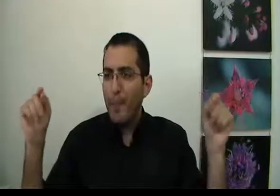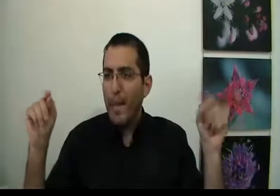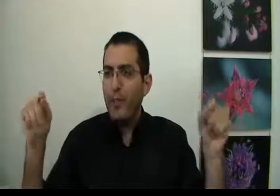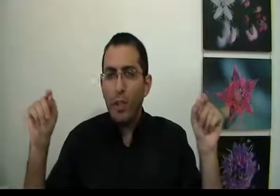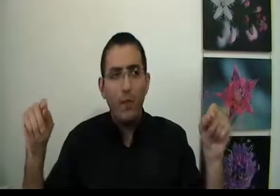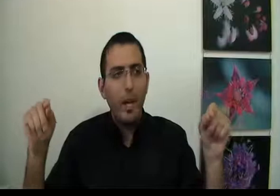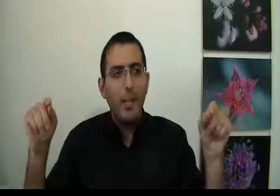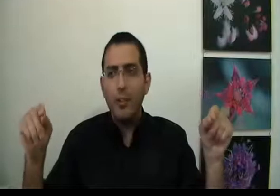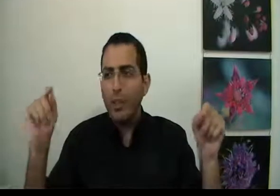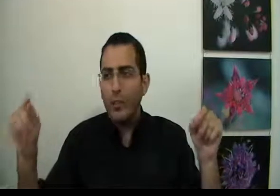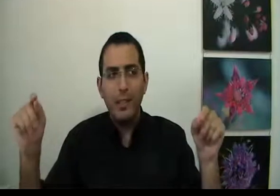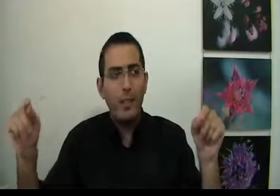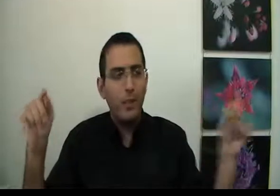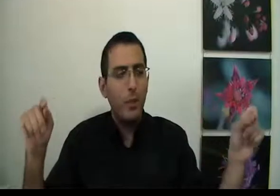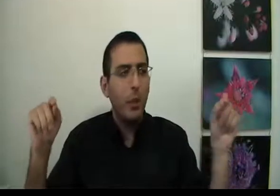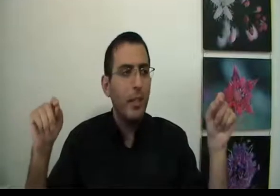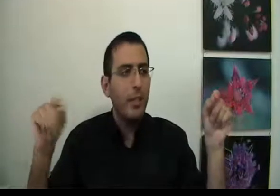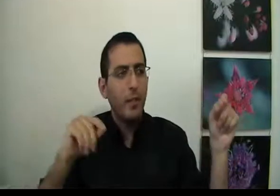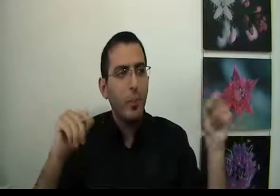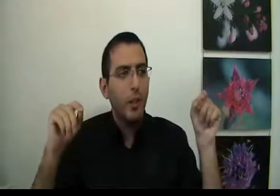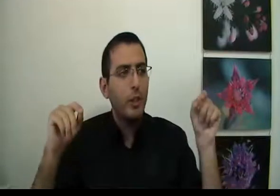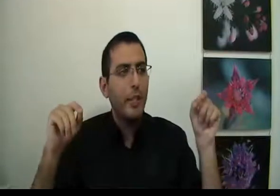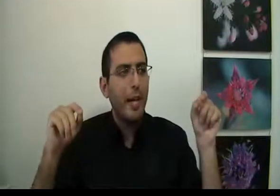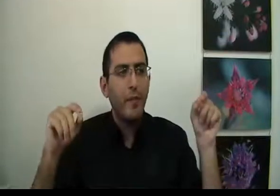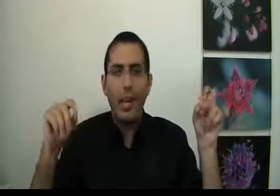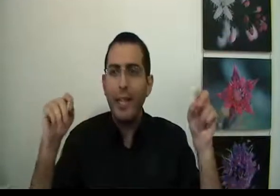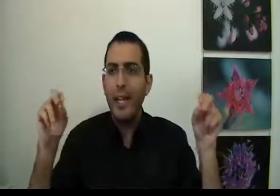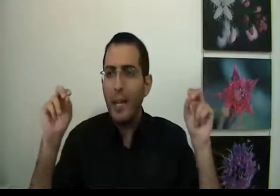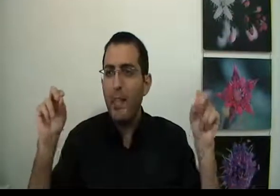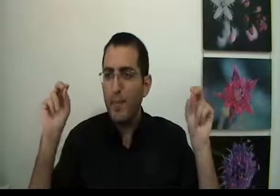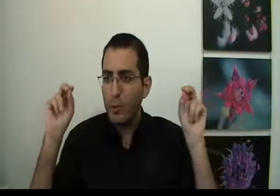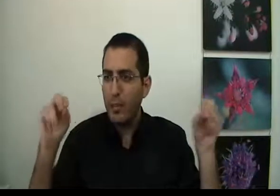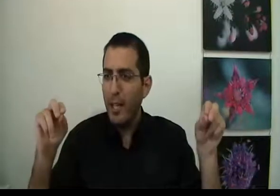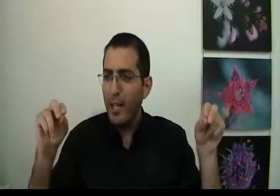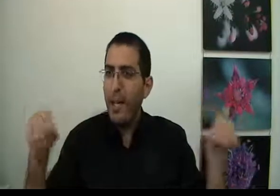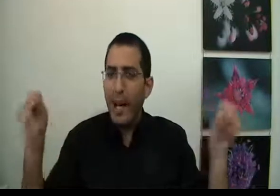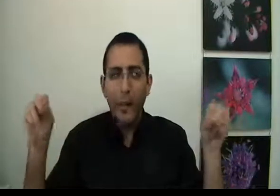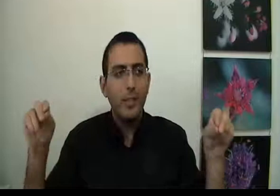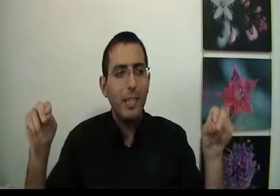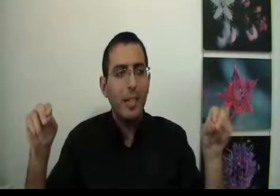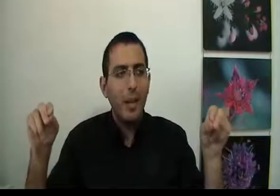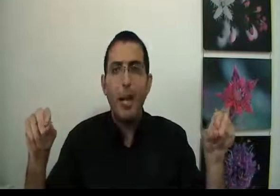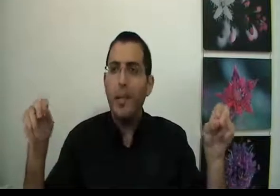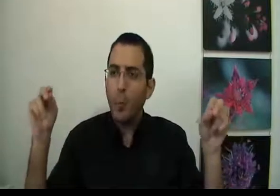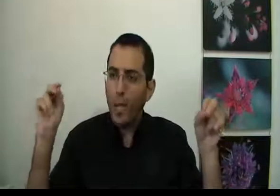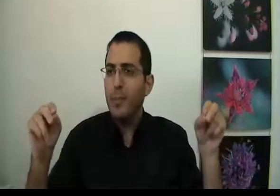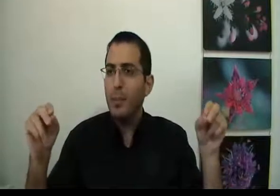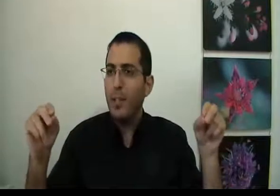הפחד שלי נובע מכך שאני רוצה דבר ולא מוכן שיקע ההפך אם אני כבר סובל אני רוצה לדעת למה אני מוכן לסבול אבל